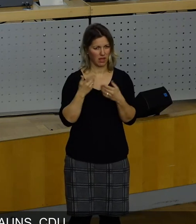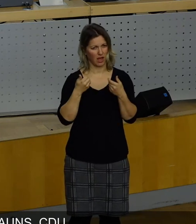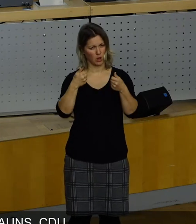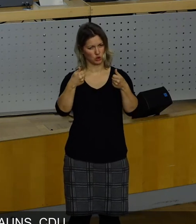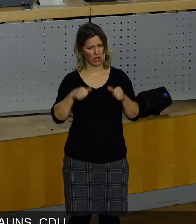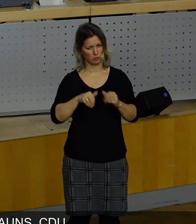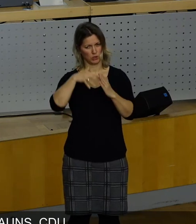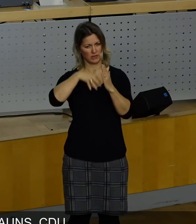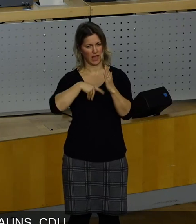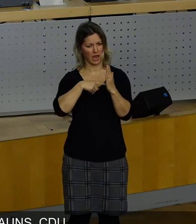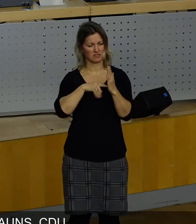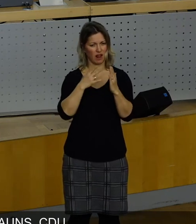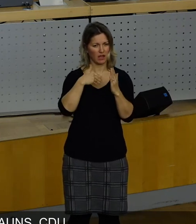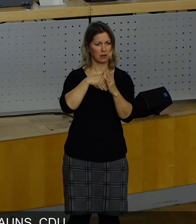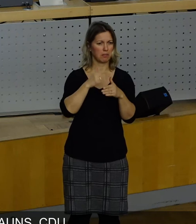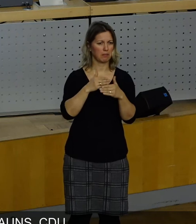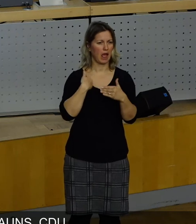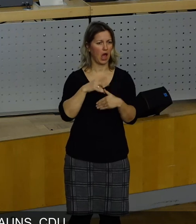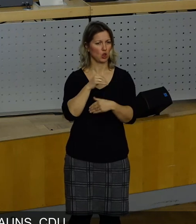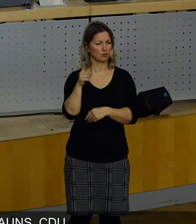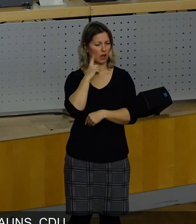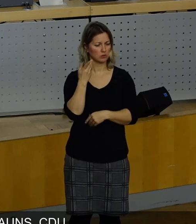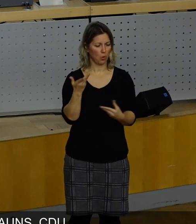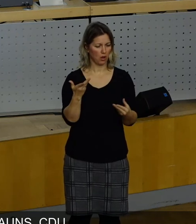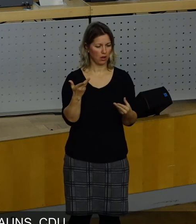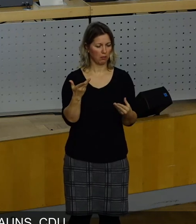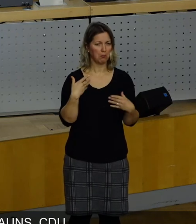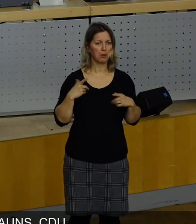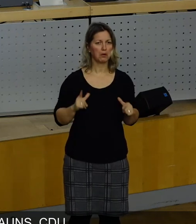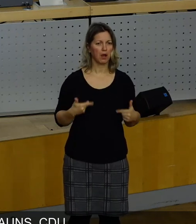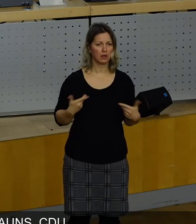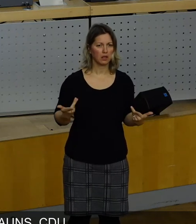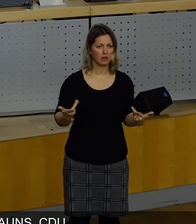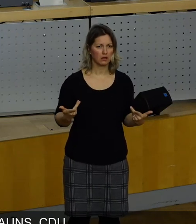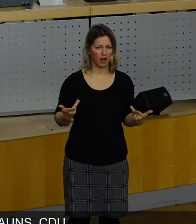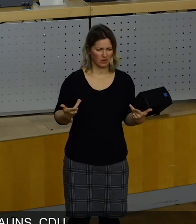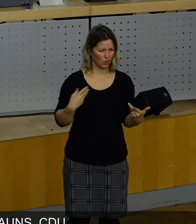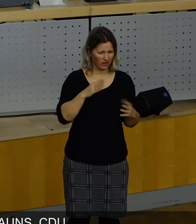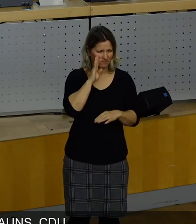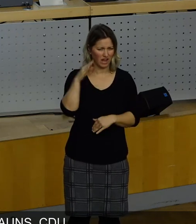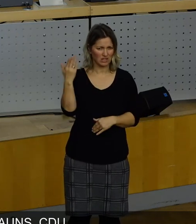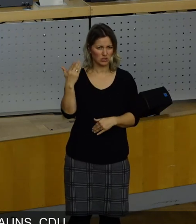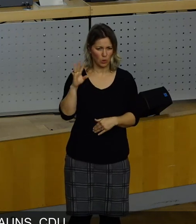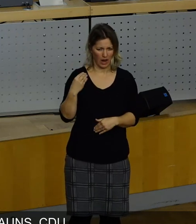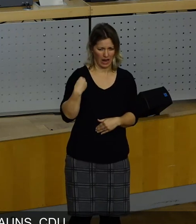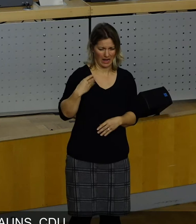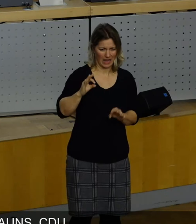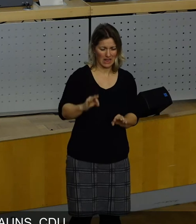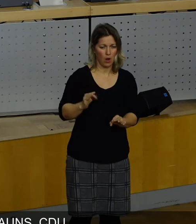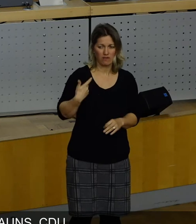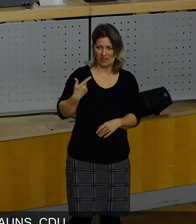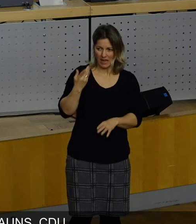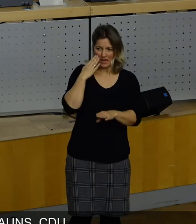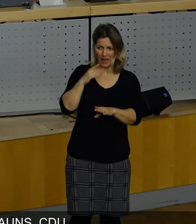hingelegt, bei dem etwa Herr Donenhauser sagen müssen, das hat er nicht. Also was soll das? Sagen Sie mir irgendetwas, wenn Sie Herrn